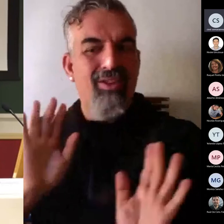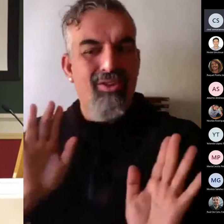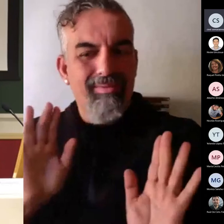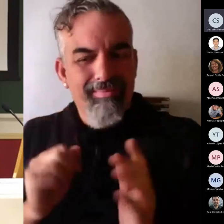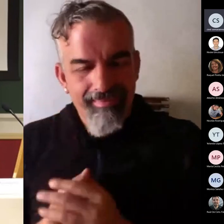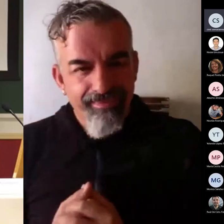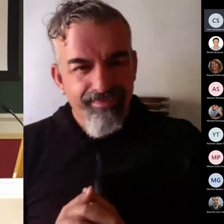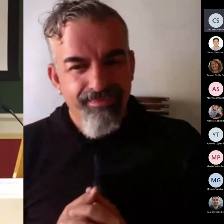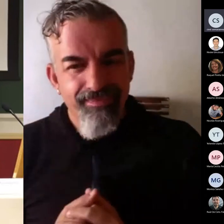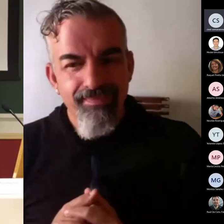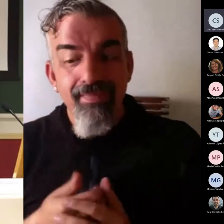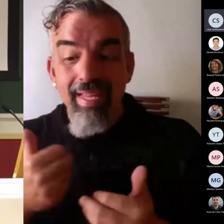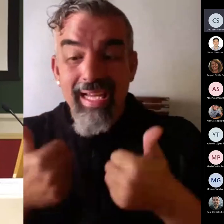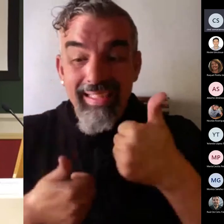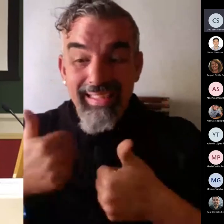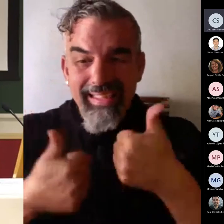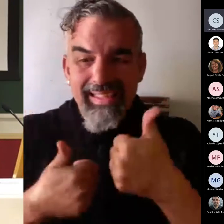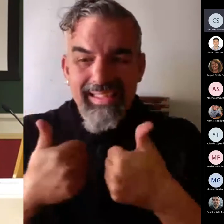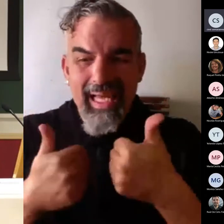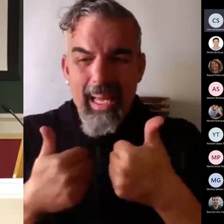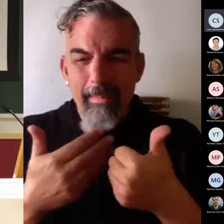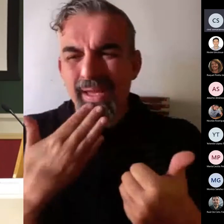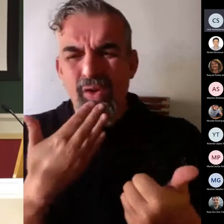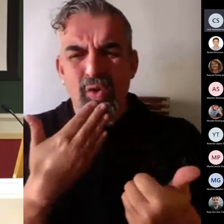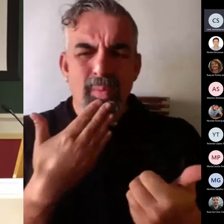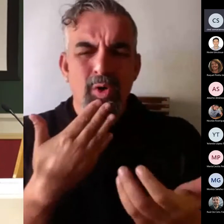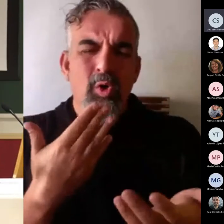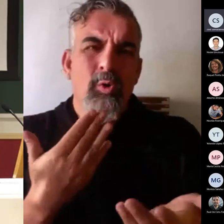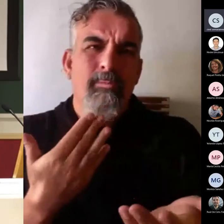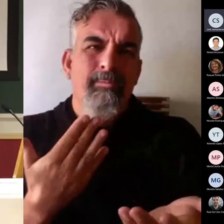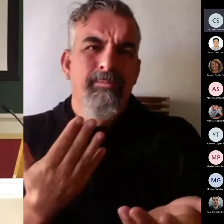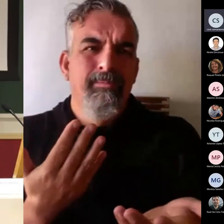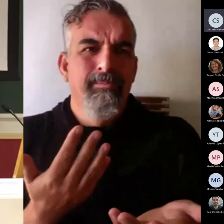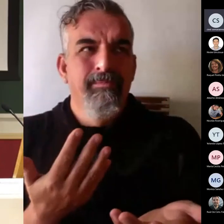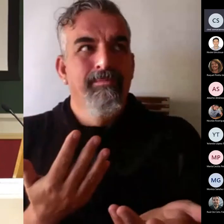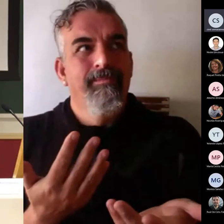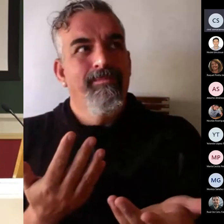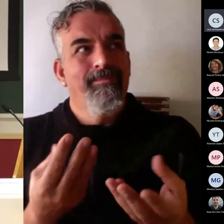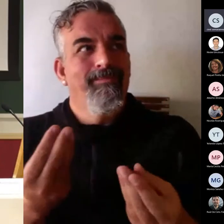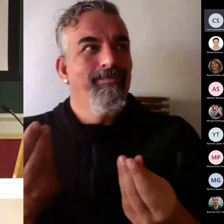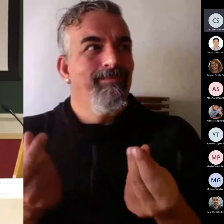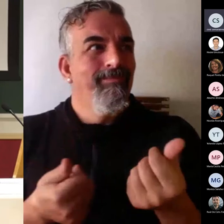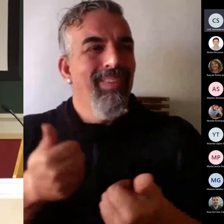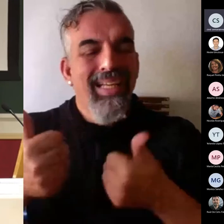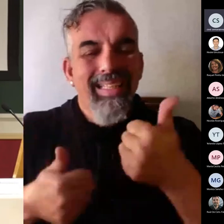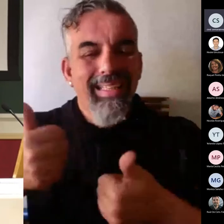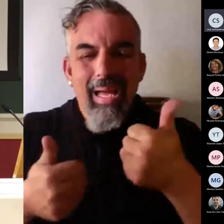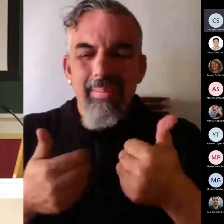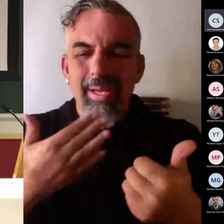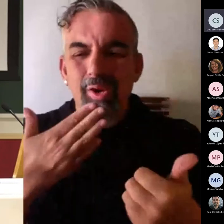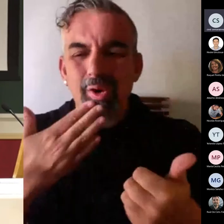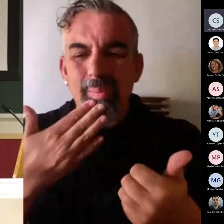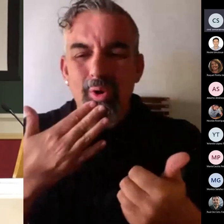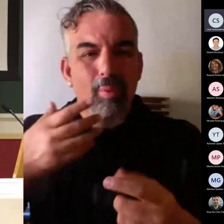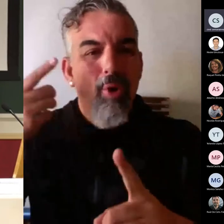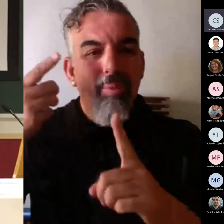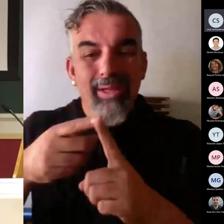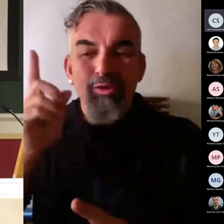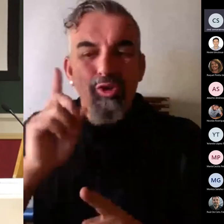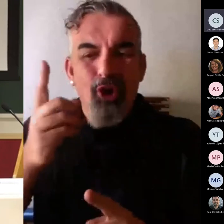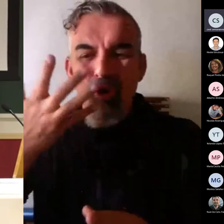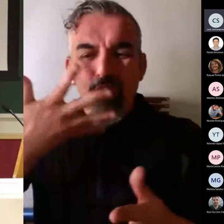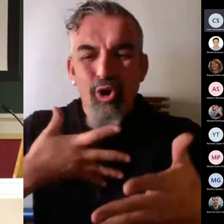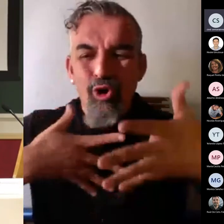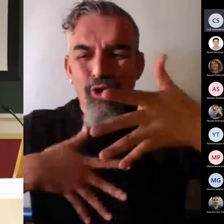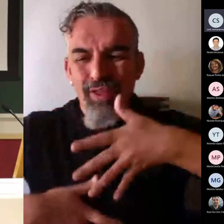El examen es una herramienta prácticamente dada para evaluar el conjunto de las